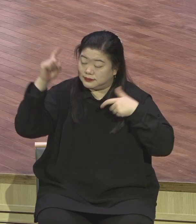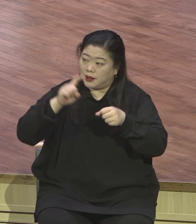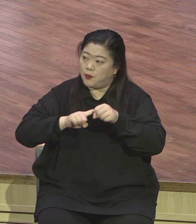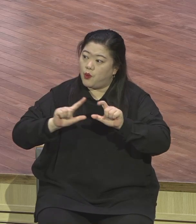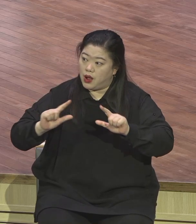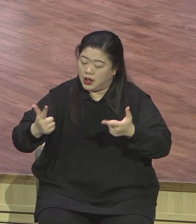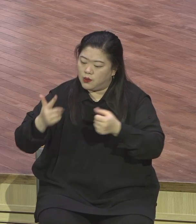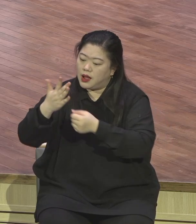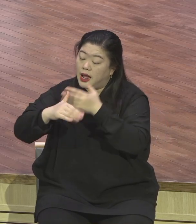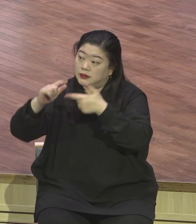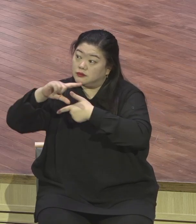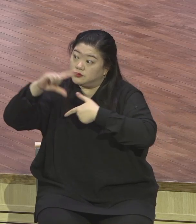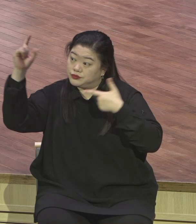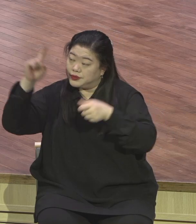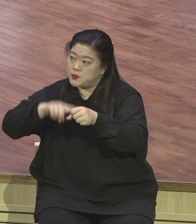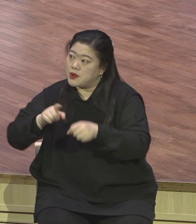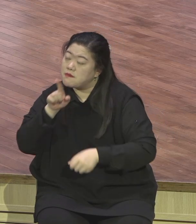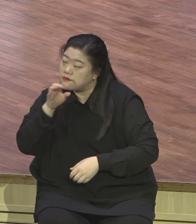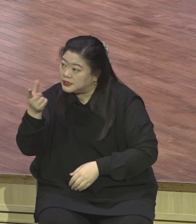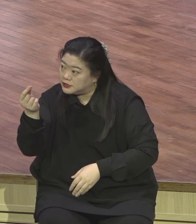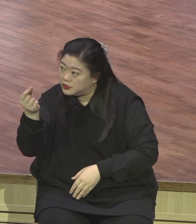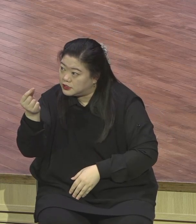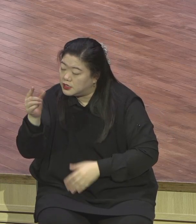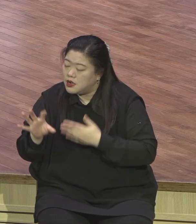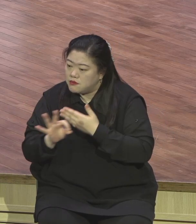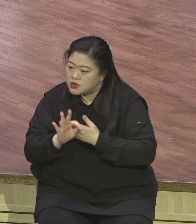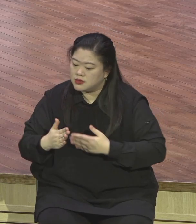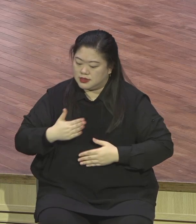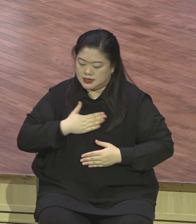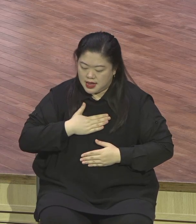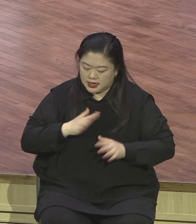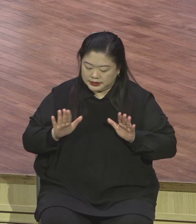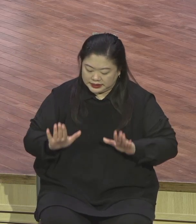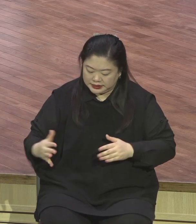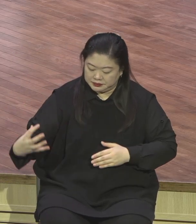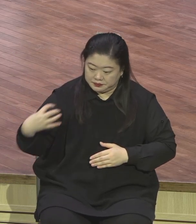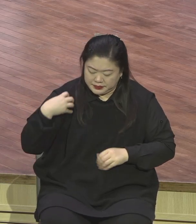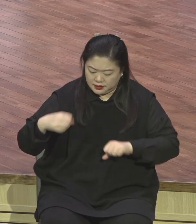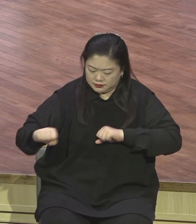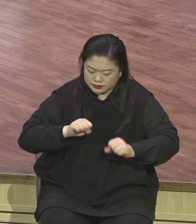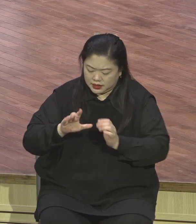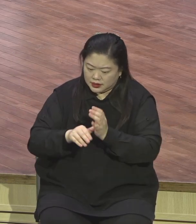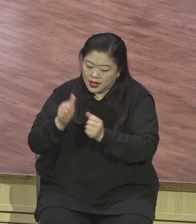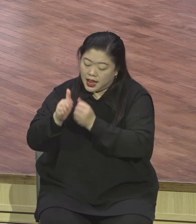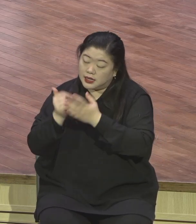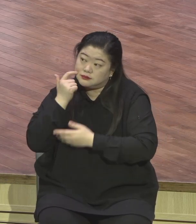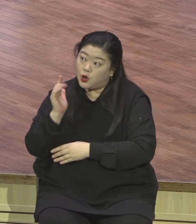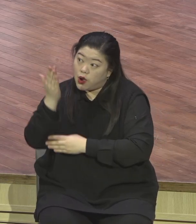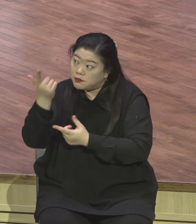기쁘고 즐거우고 감사하다니까요. 그것을 여러분이 체험할 수 있는 기회가 되길 바랍니다.